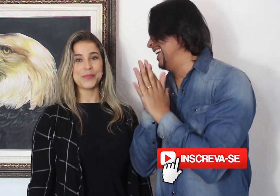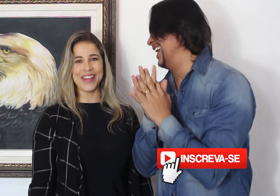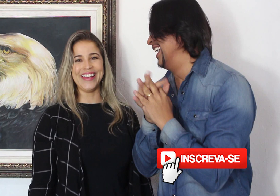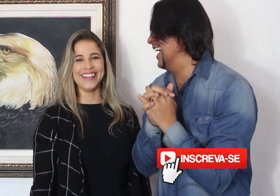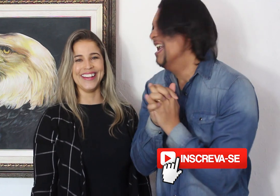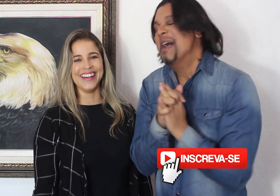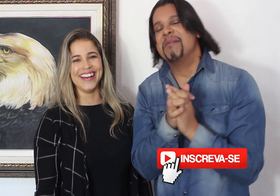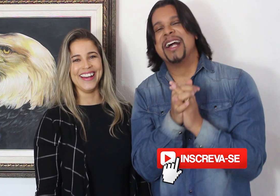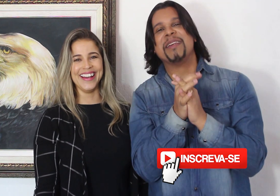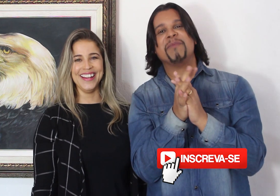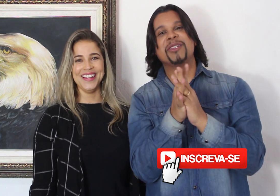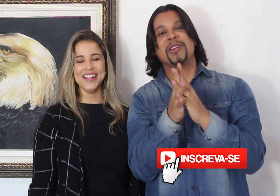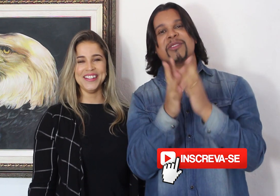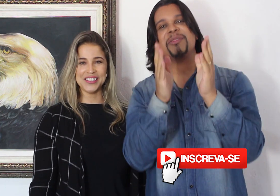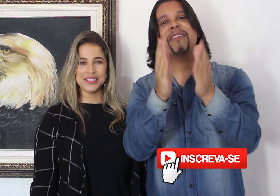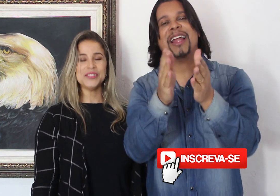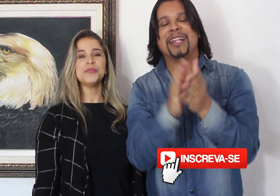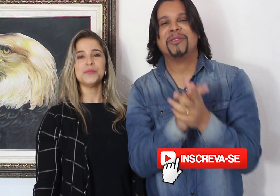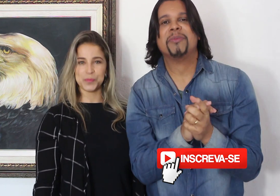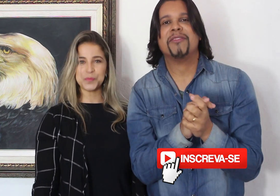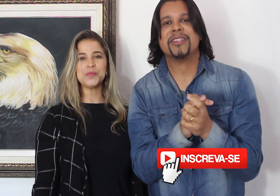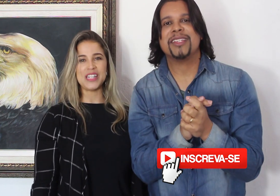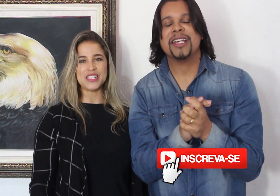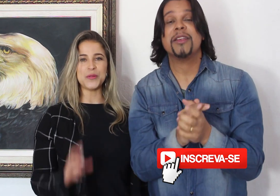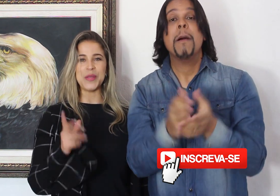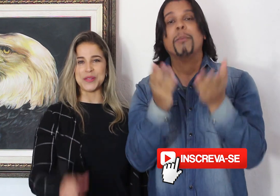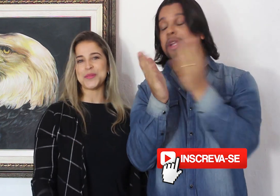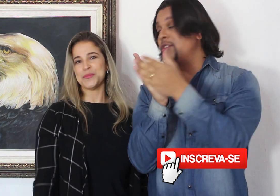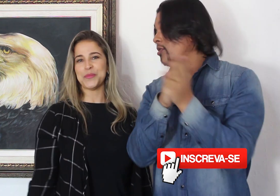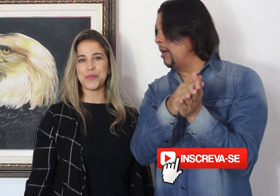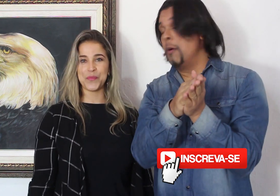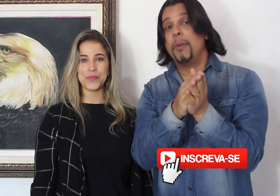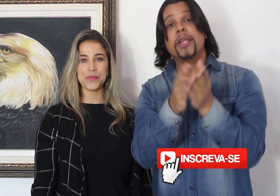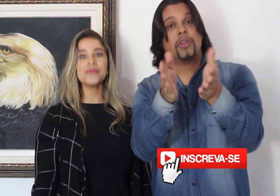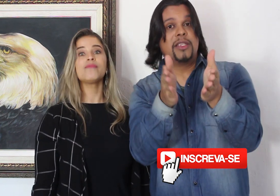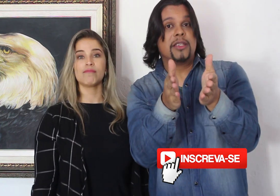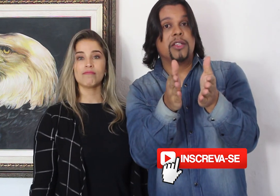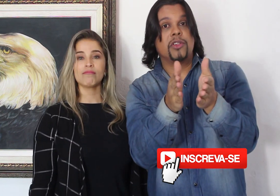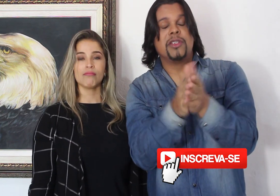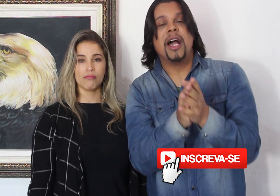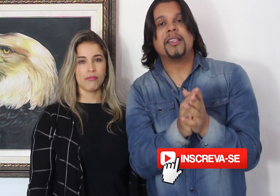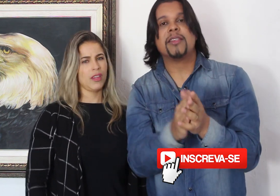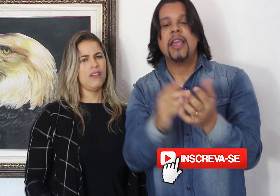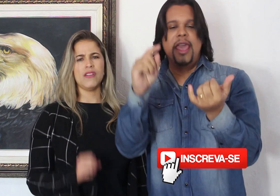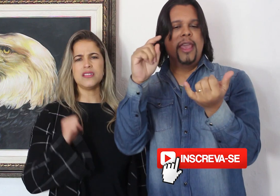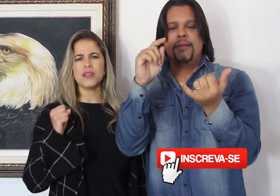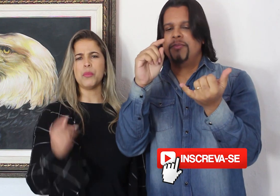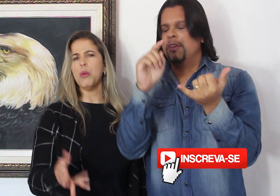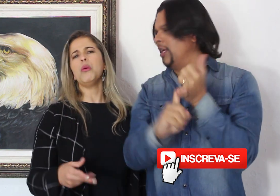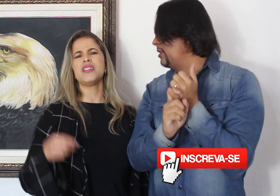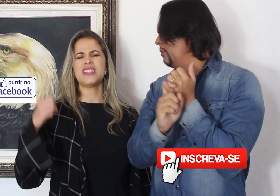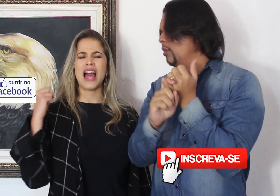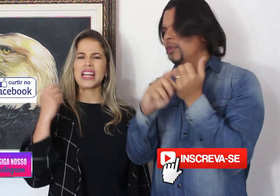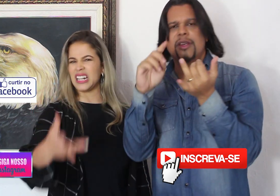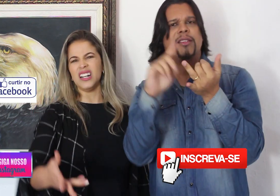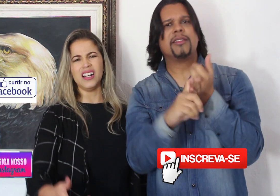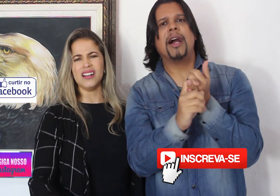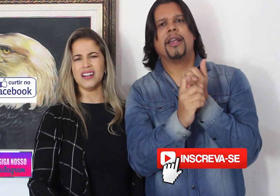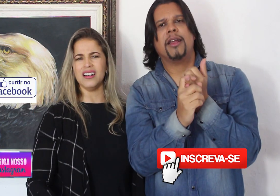mas depois nós vamos revelar tudo para vocês por isso nos acompanhe em todas as redes sociais Facebook, Instagram Instagram